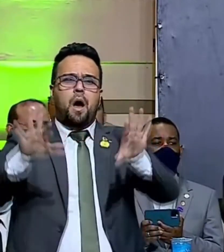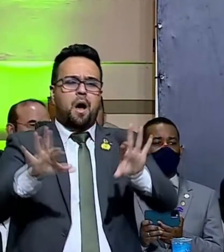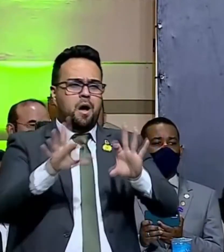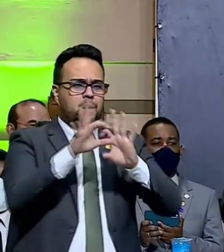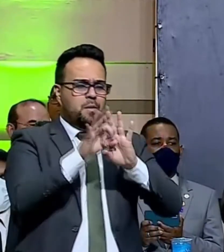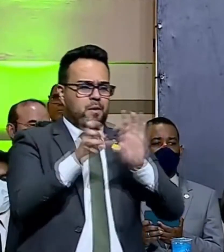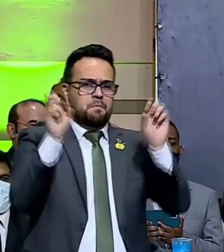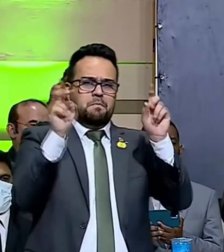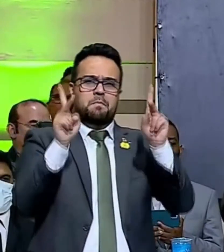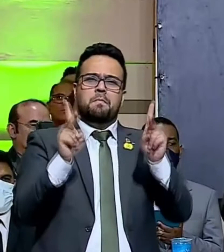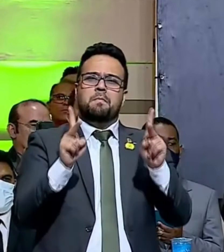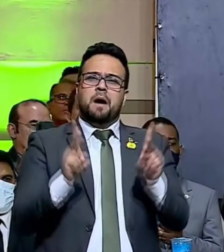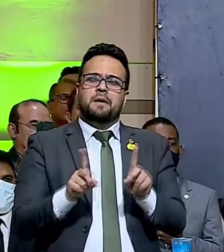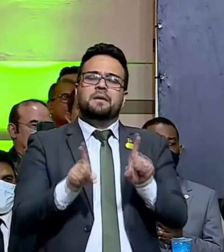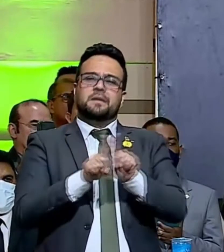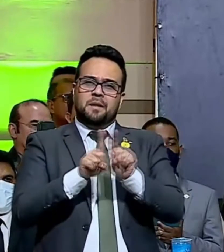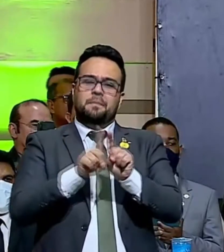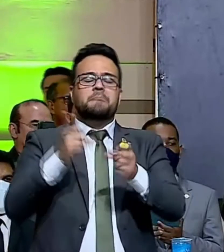prosperidade.